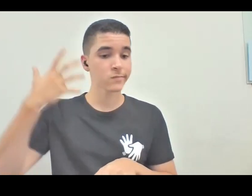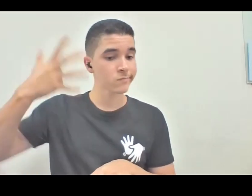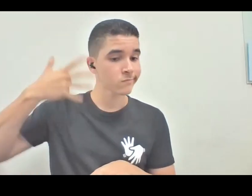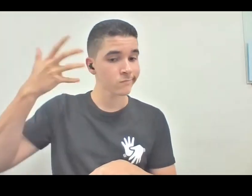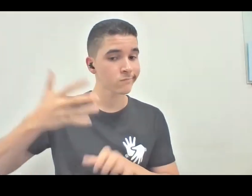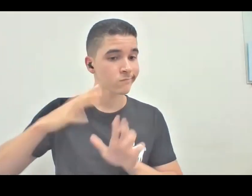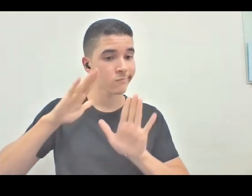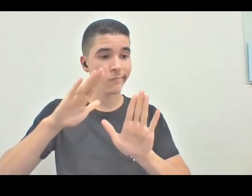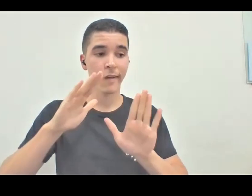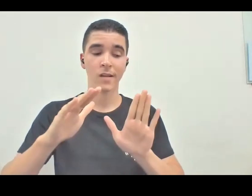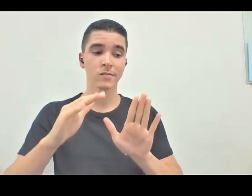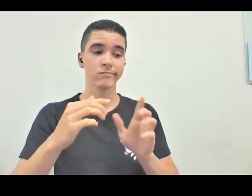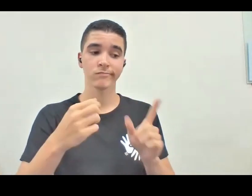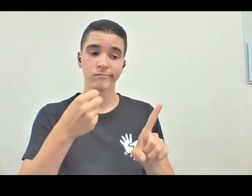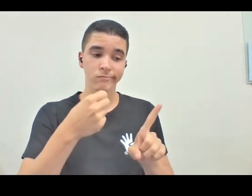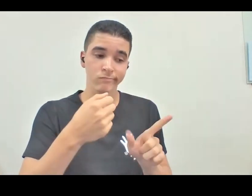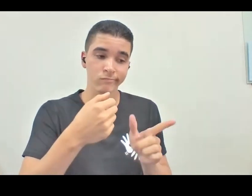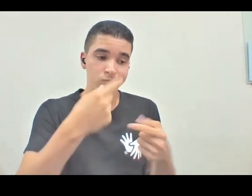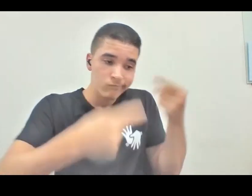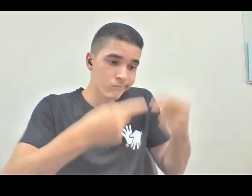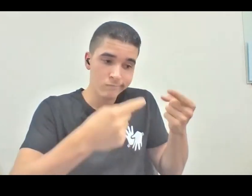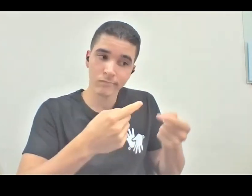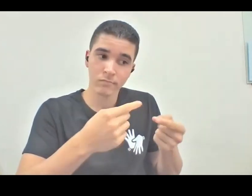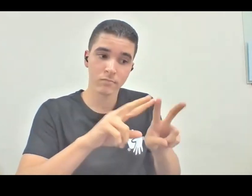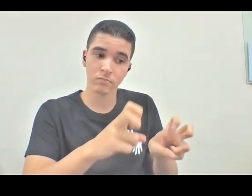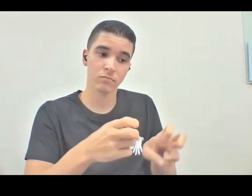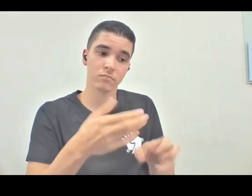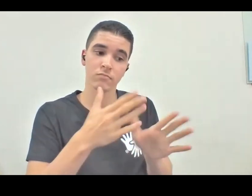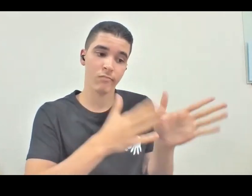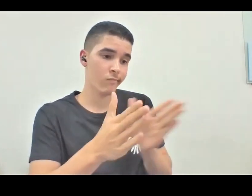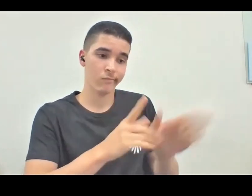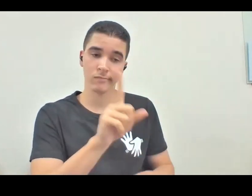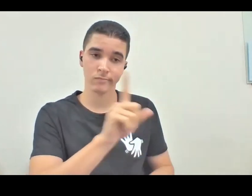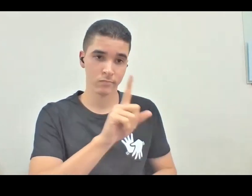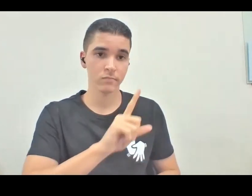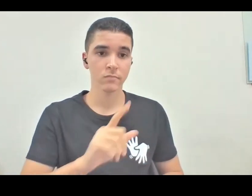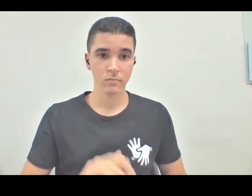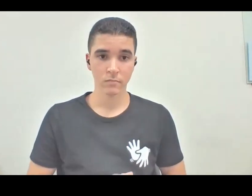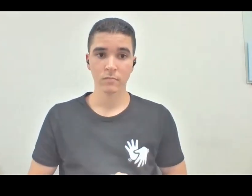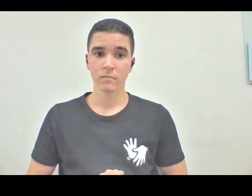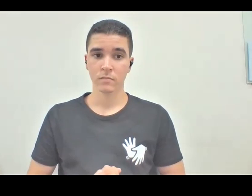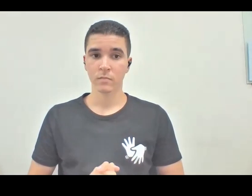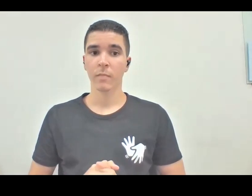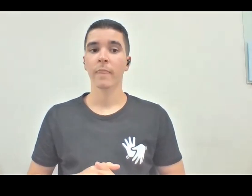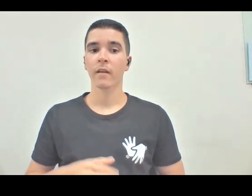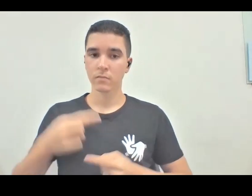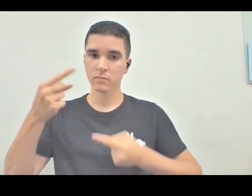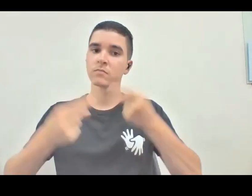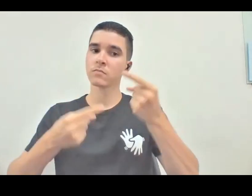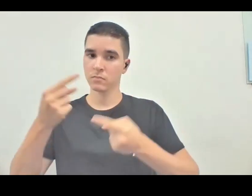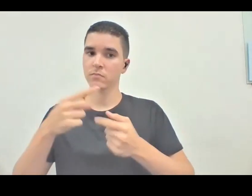Então, Liliana, muito obrigado, assim, uma que nos dá a dimensão que a gente está com essa discussão em Recife também, né, então,